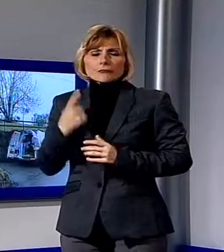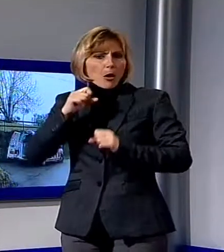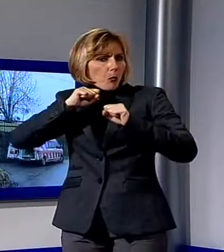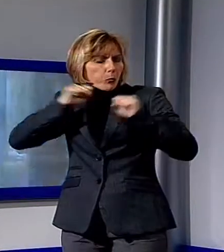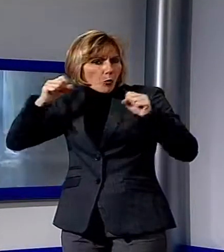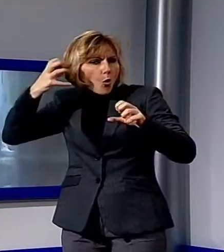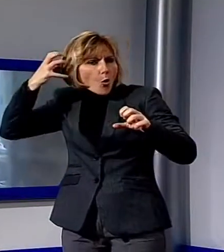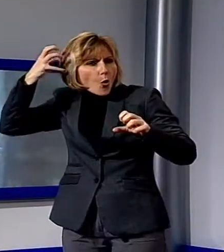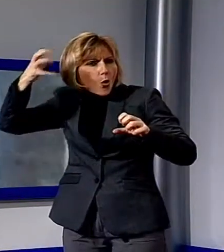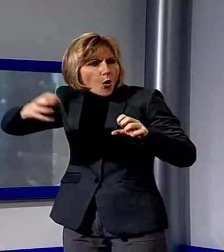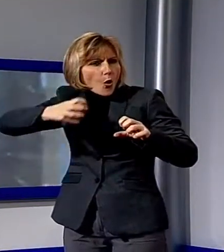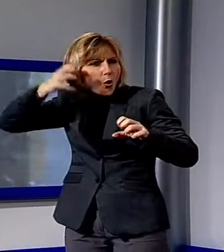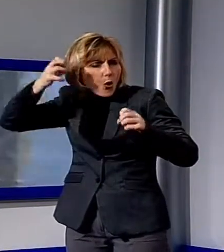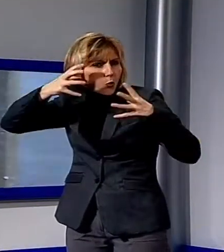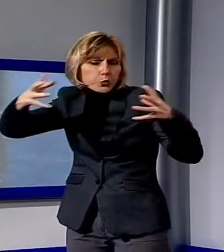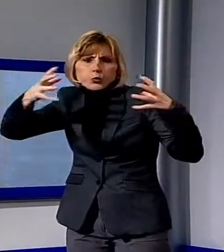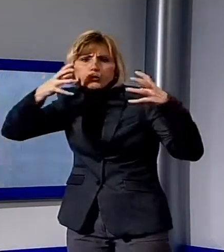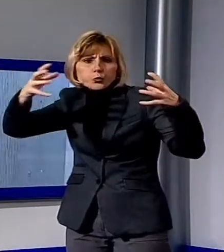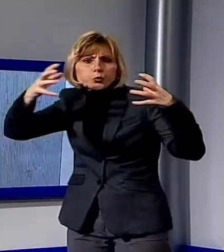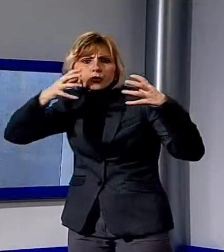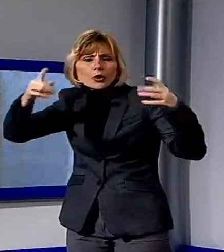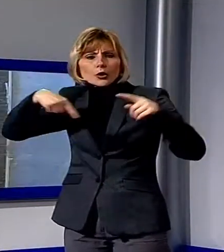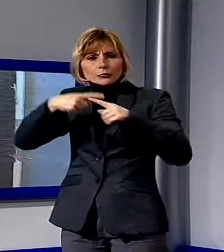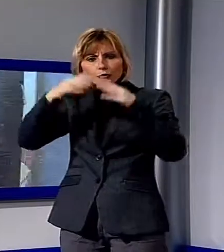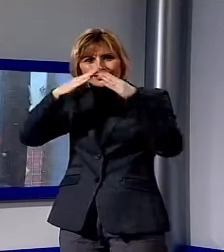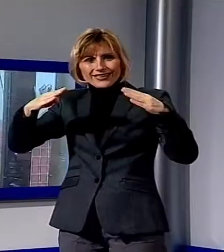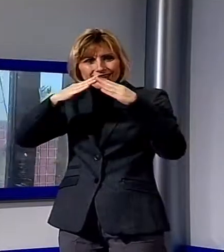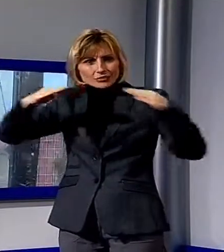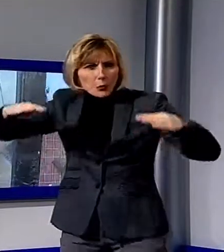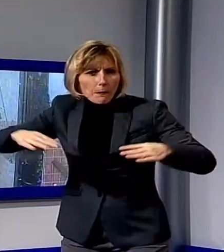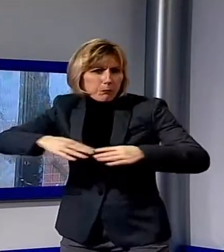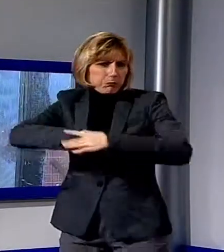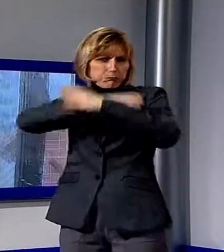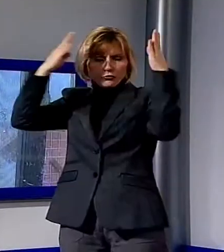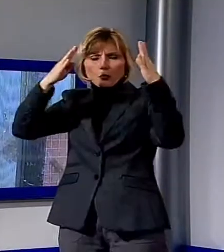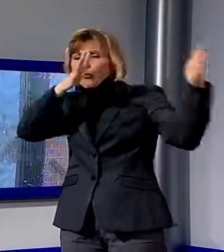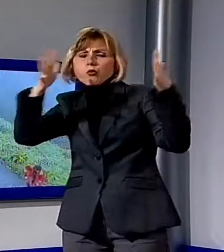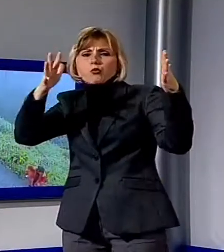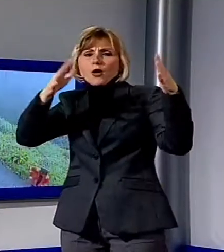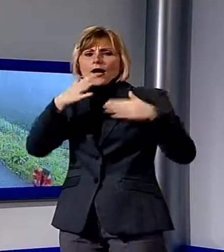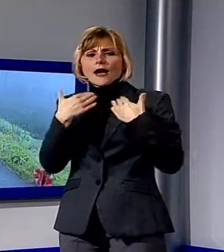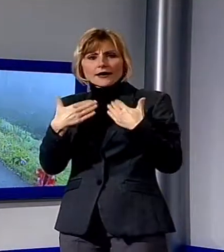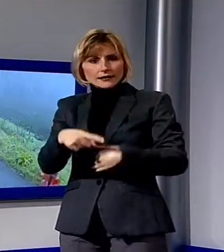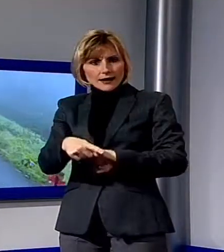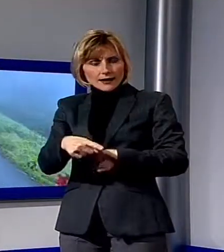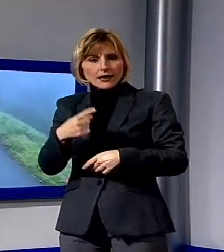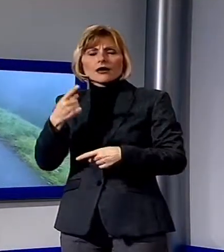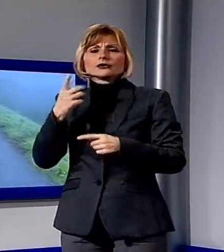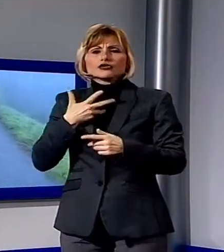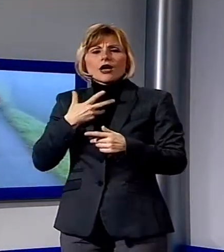e paradossalmente proprio la scoperchiatura del tetto ha dato sfogo allo spostamento d'aria, evitando così il possibile crollo del